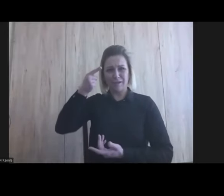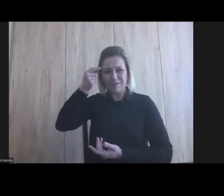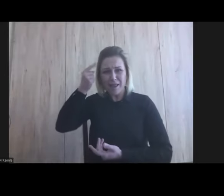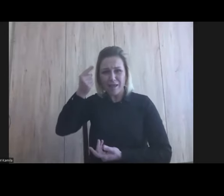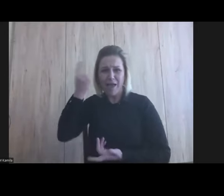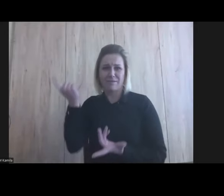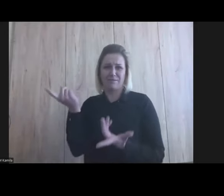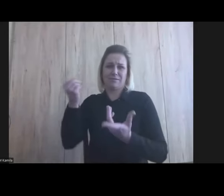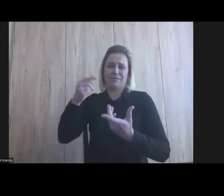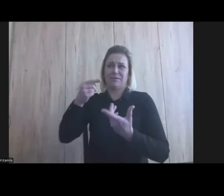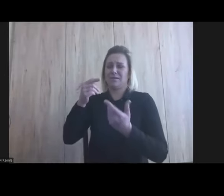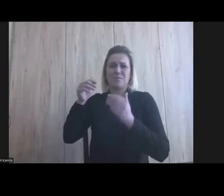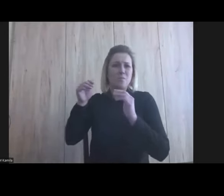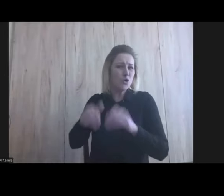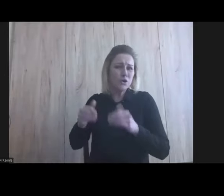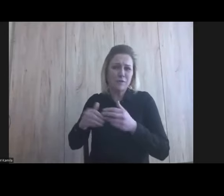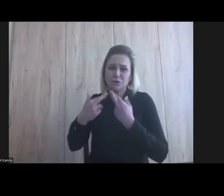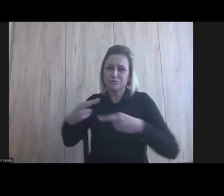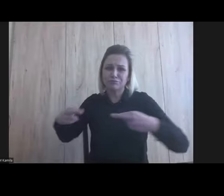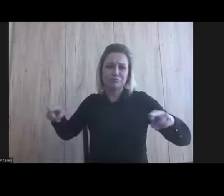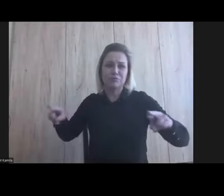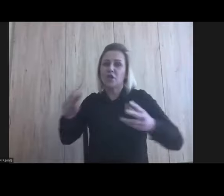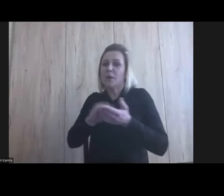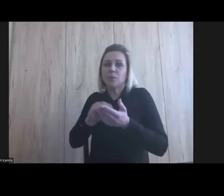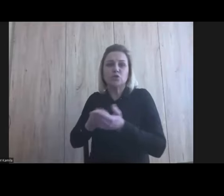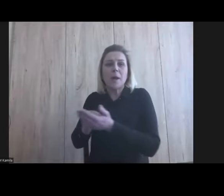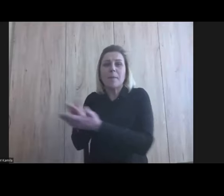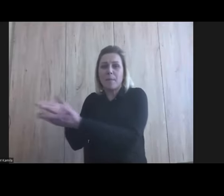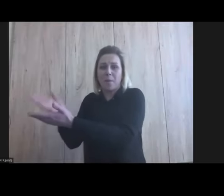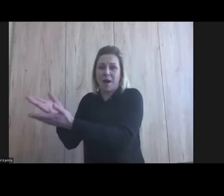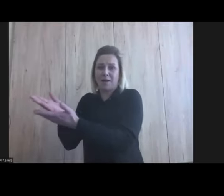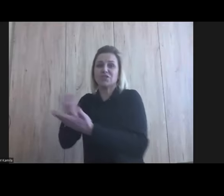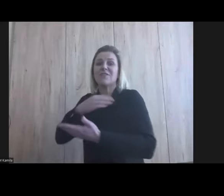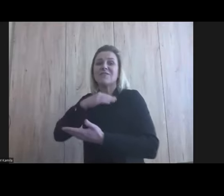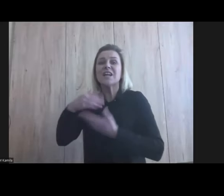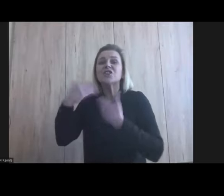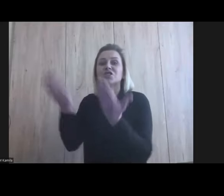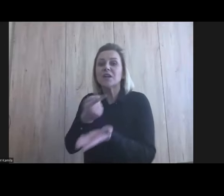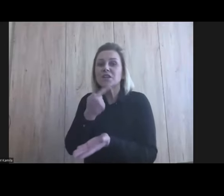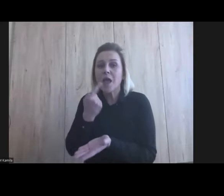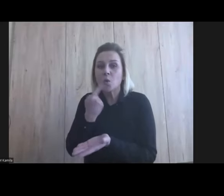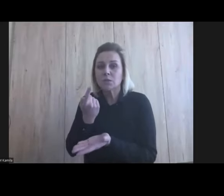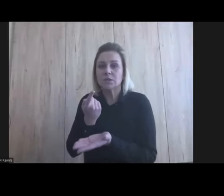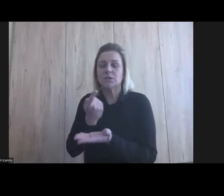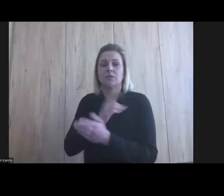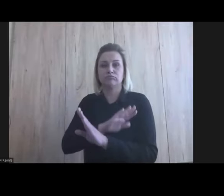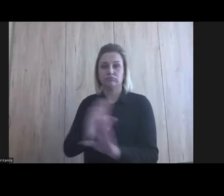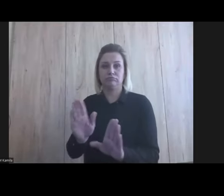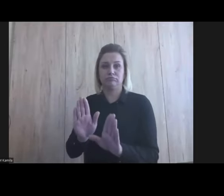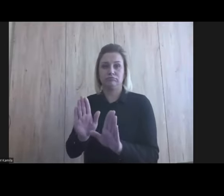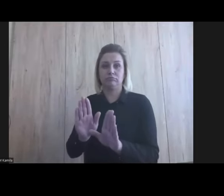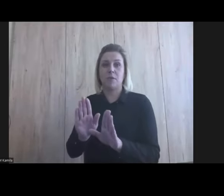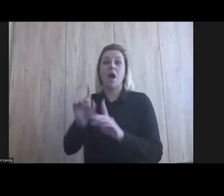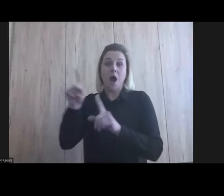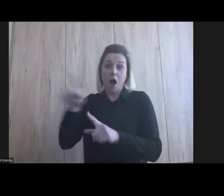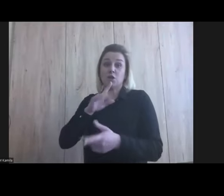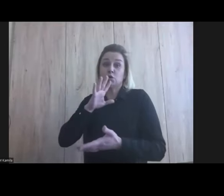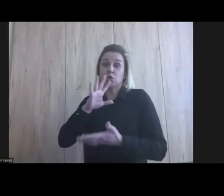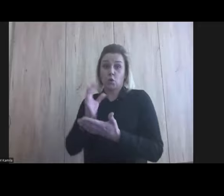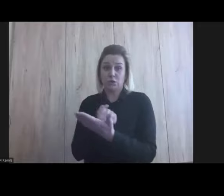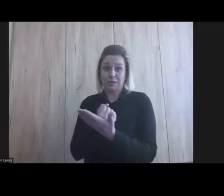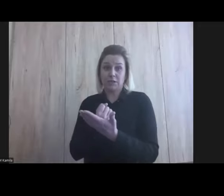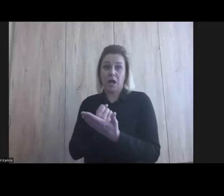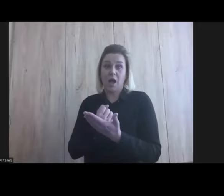możliwościach, którym nie trzeba pomagać, trzeba dać im język i to wszystko i teraz albo z tego skorzystają, tak jak my